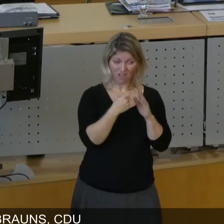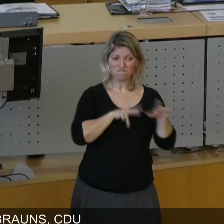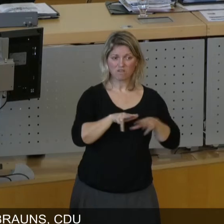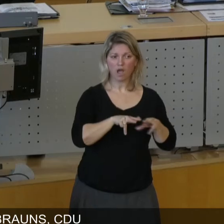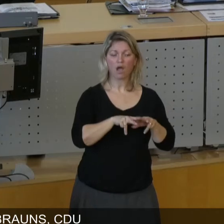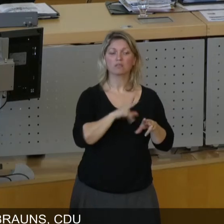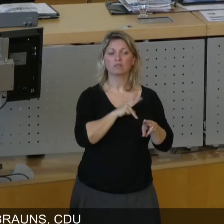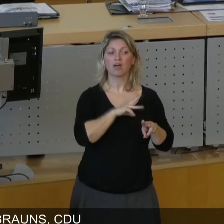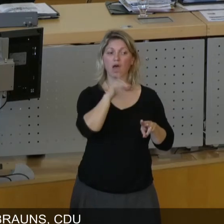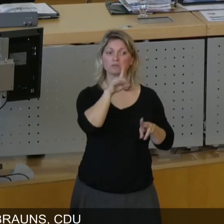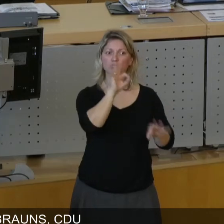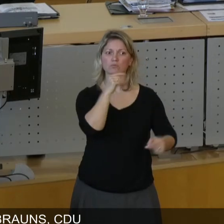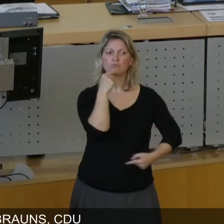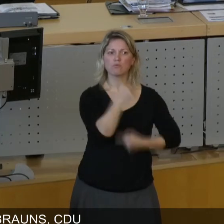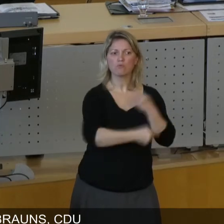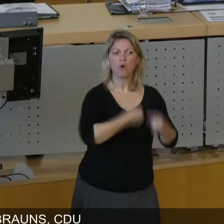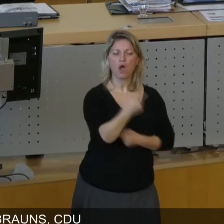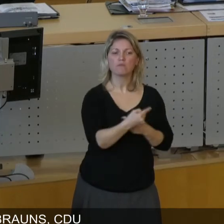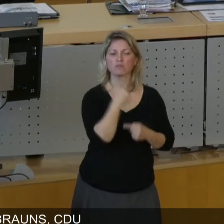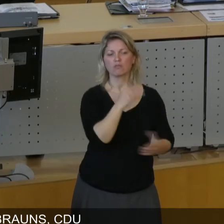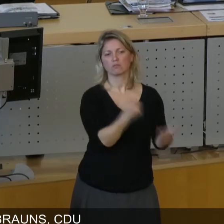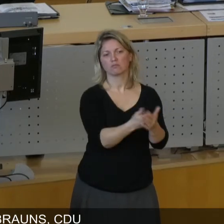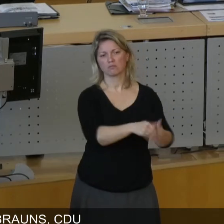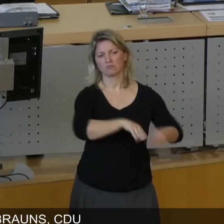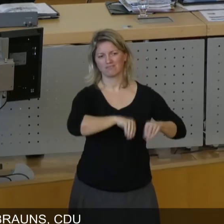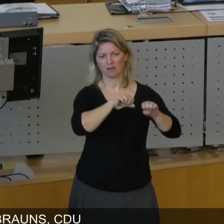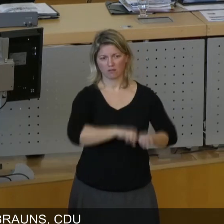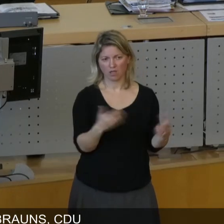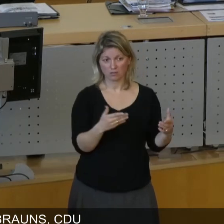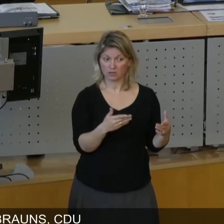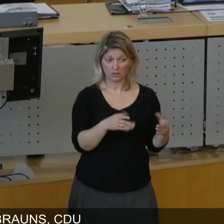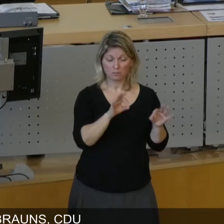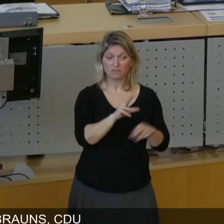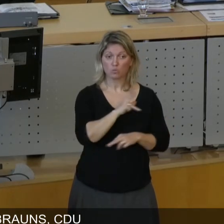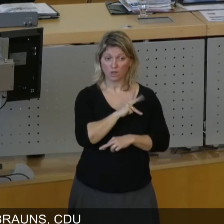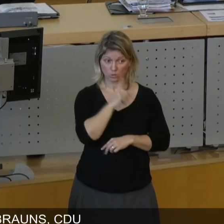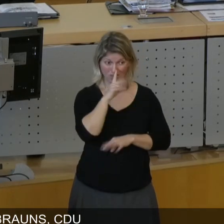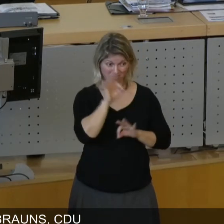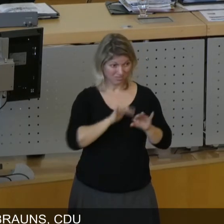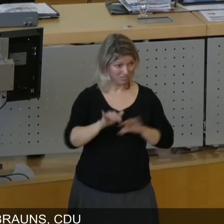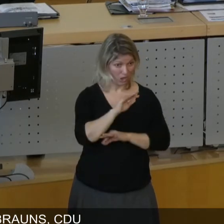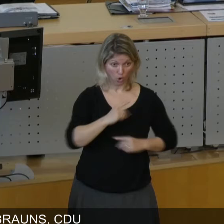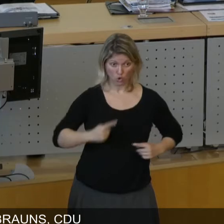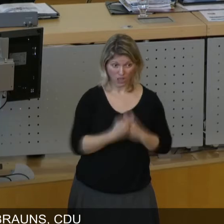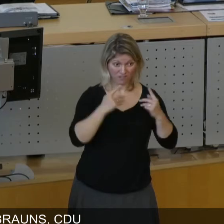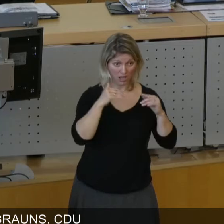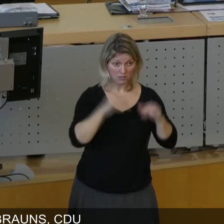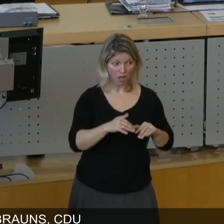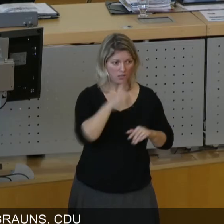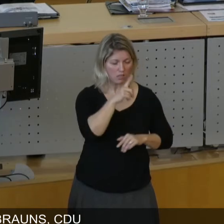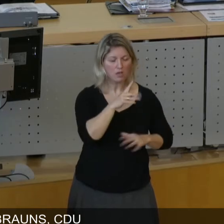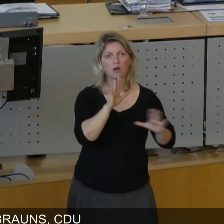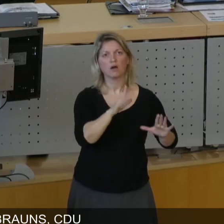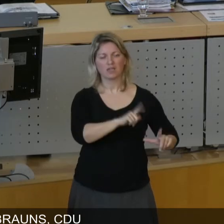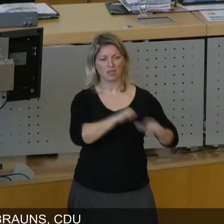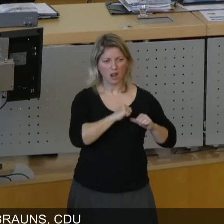Und bewähren tut sich ein solches Verfahren eben nur dann, wenn es im Konfliktfalle nützt. Und das ist